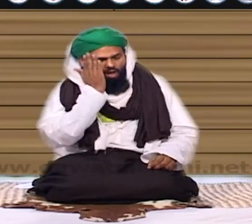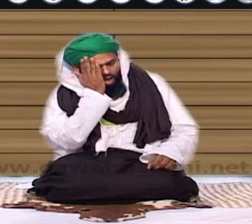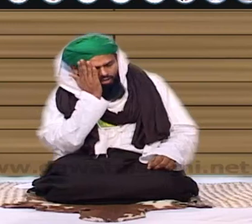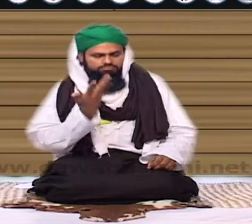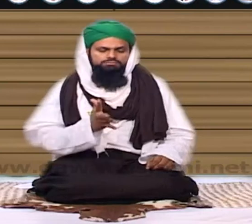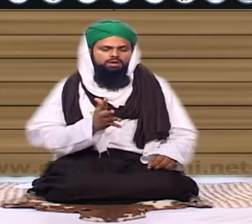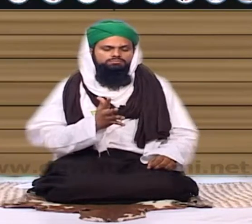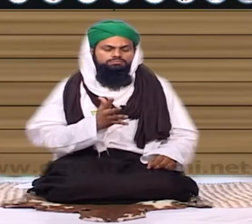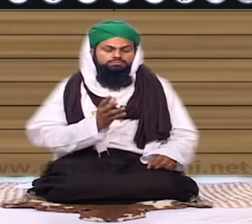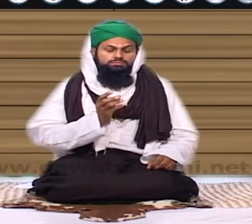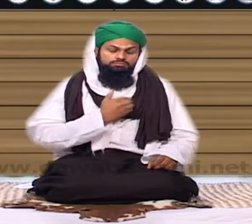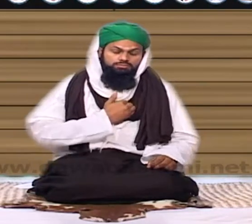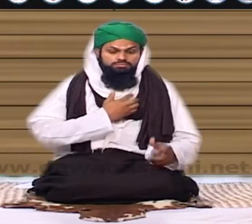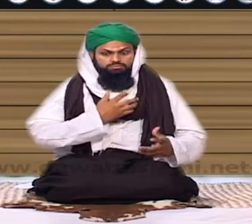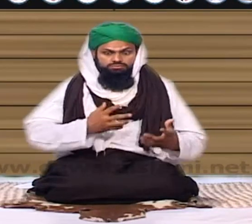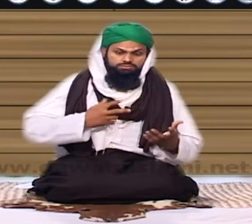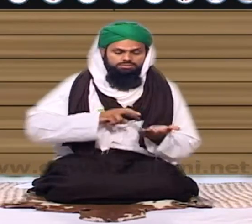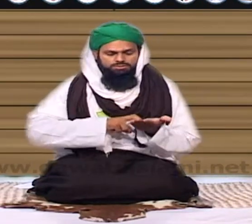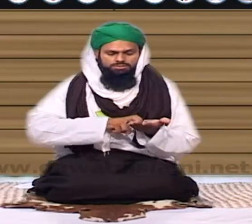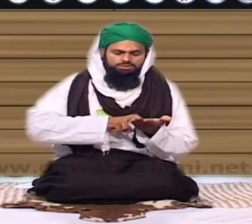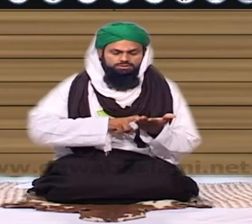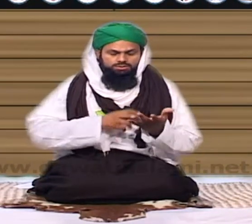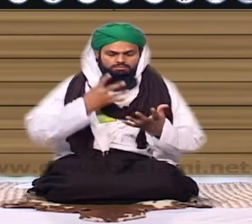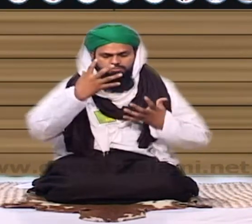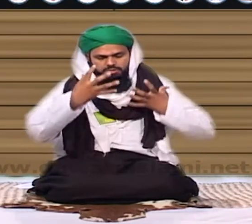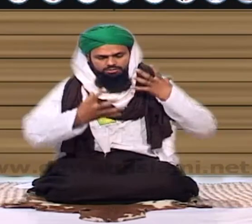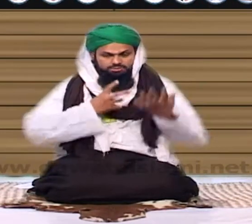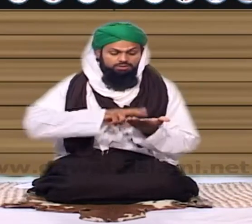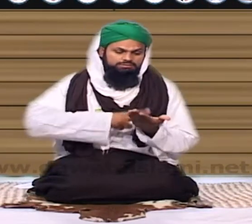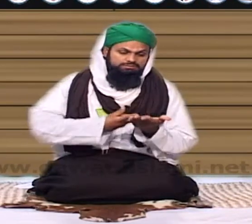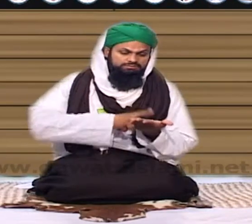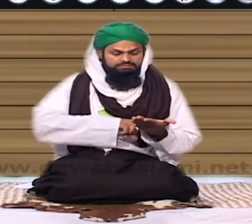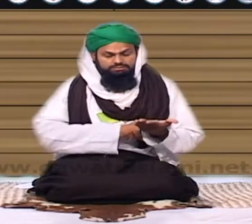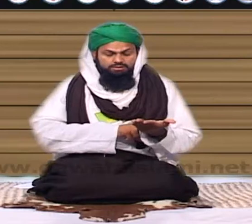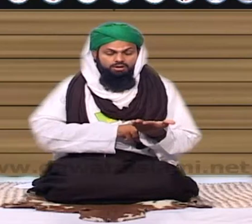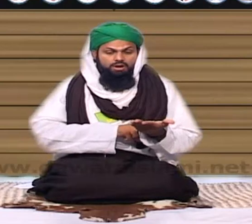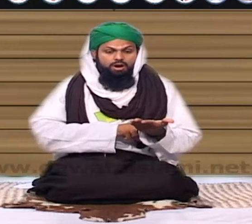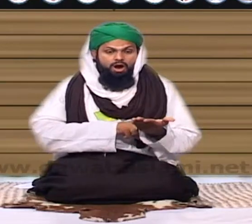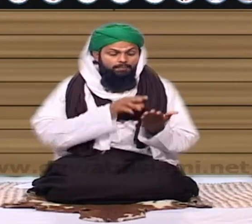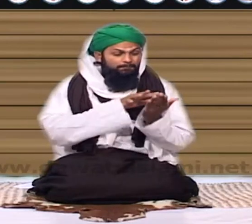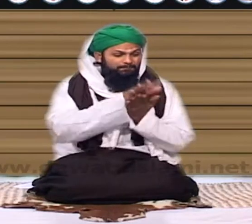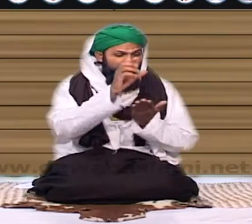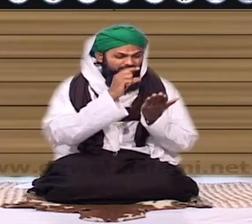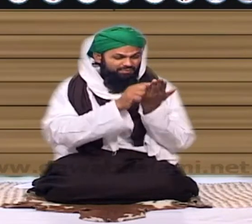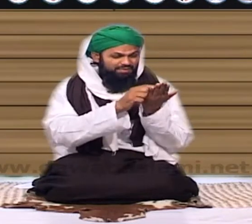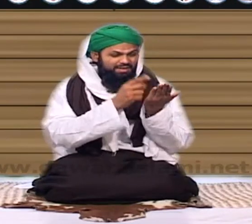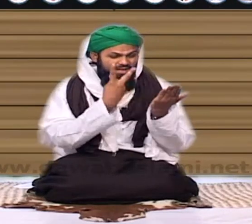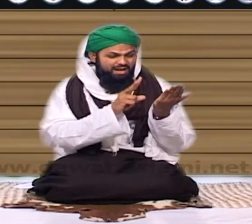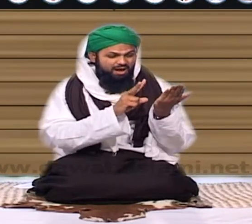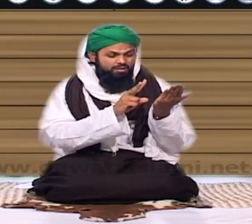مٹتا ہوگا نہ اسے نیند آتی ہوگا وہ بے چین بے قرار رہتا ہو اگر ایسا شخص کے جس کی جربتاری کا بارن جالی ہو